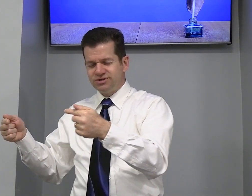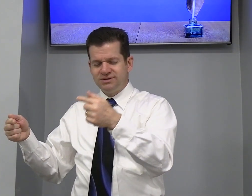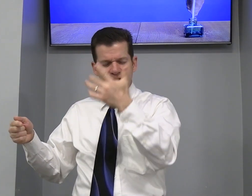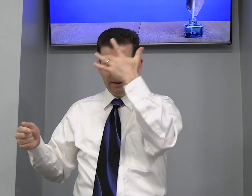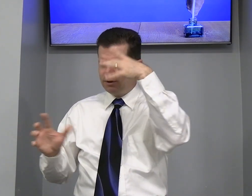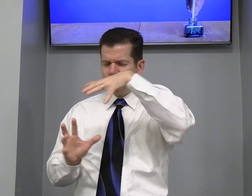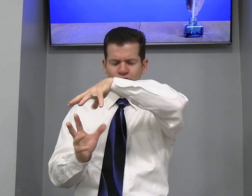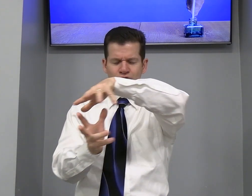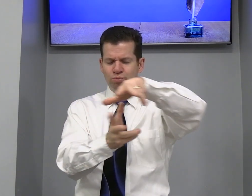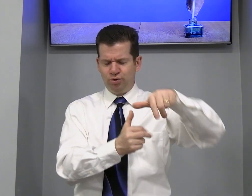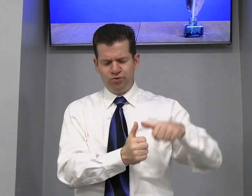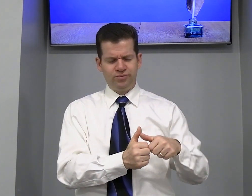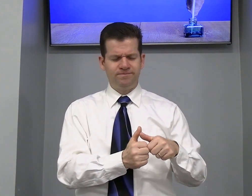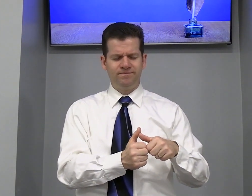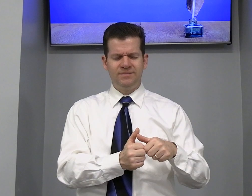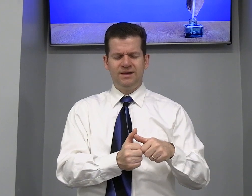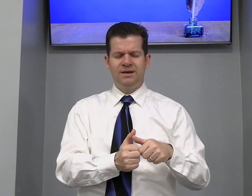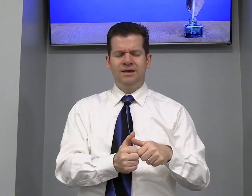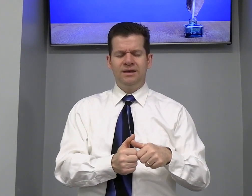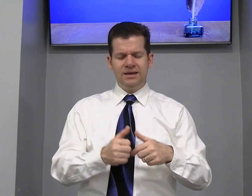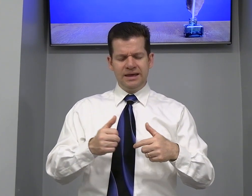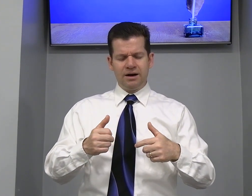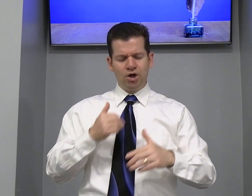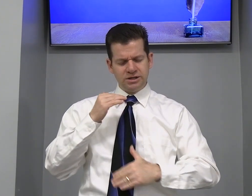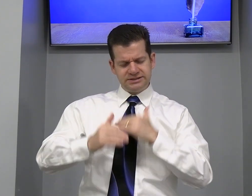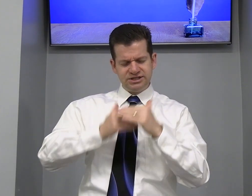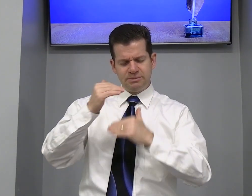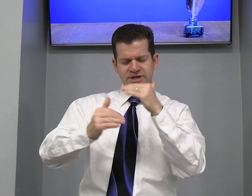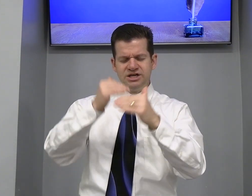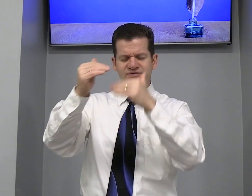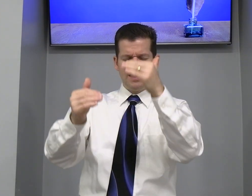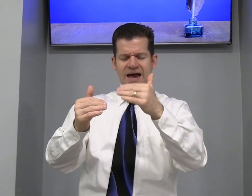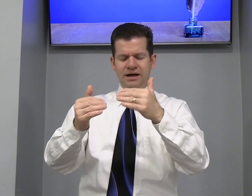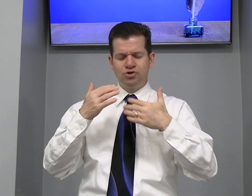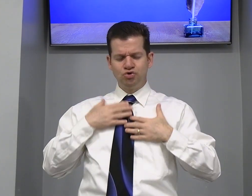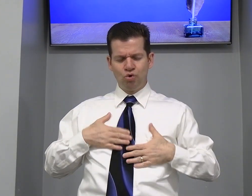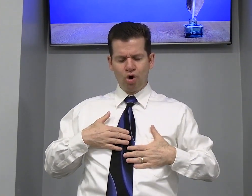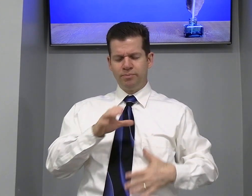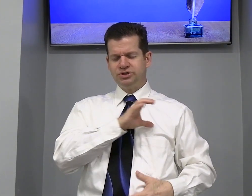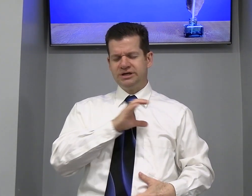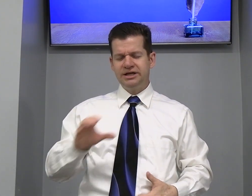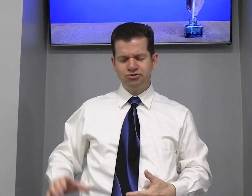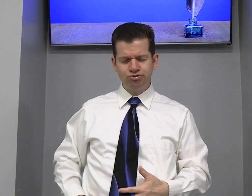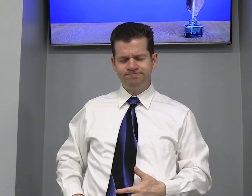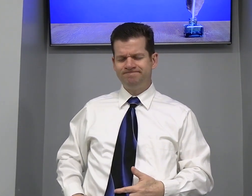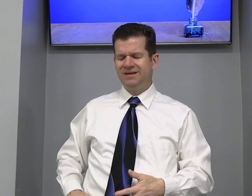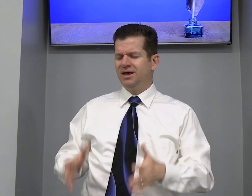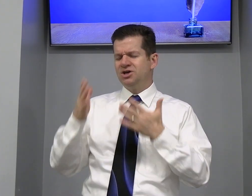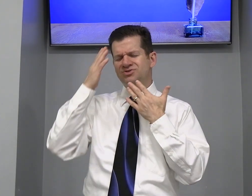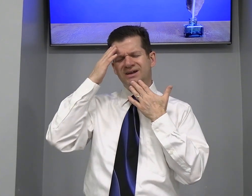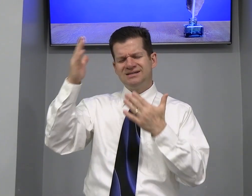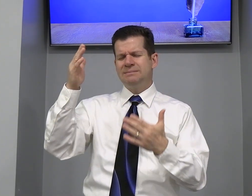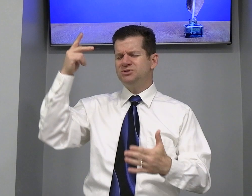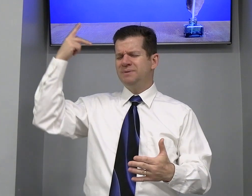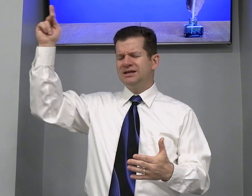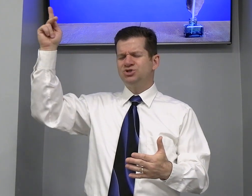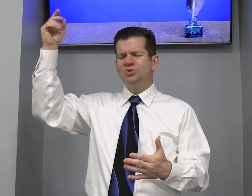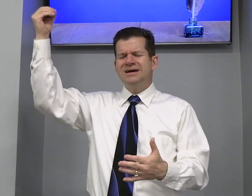Todo mundo E quer que nós Sejamos edificados No corpo de Cristo Te agradecemos Pela sua